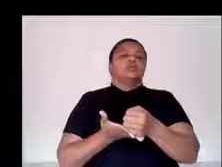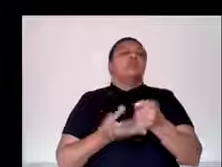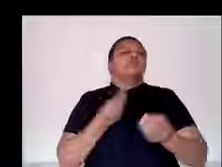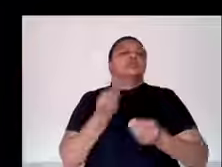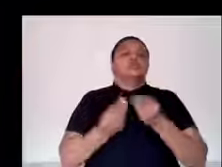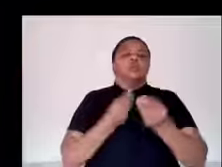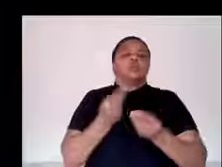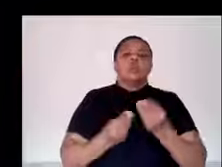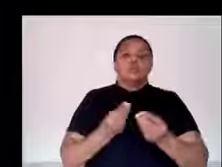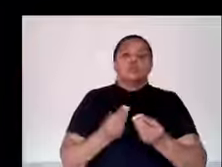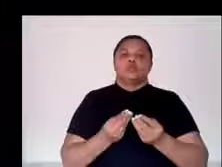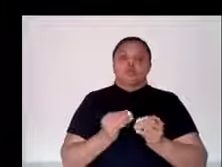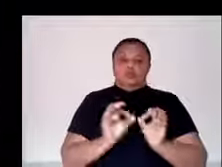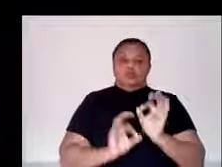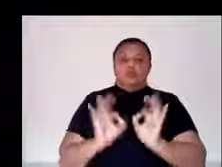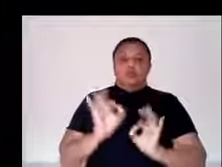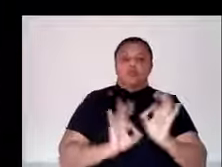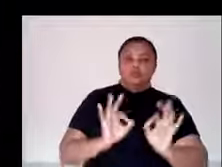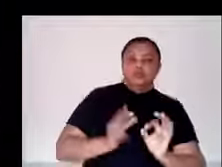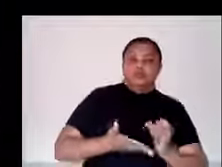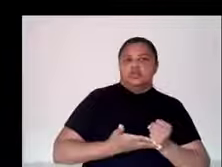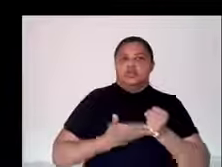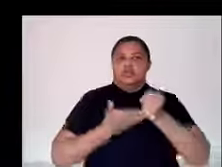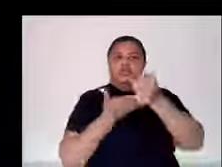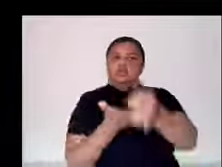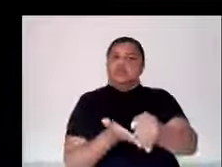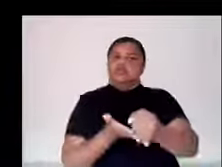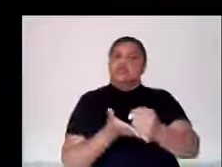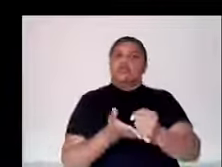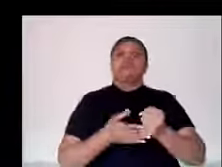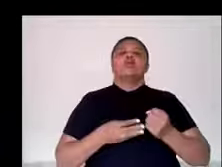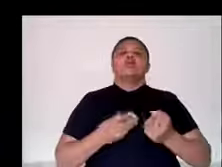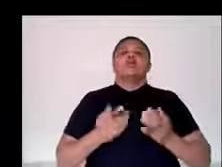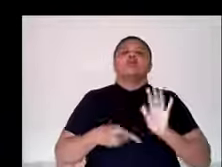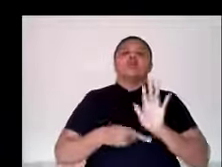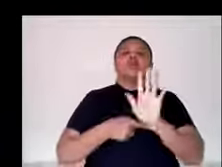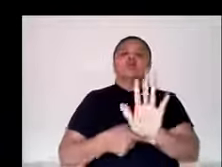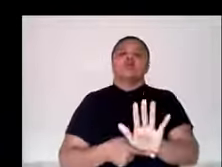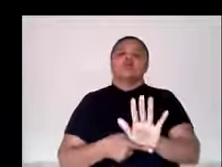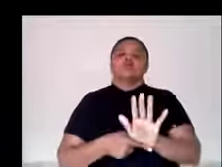na área de engenharia. Então, o pessoal do MakeMA, onde